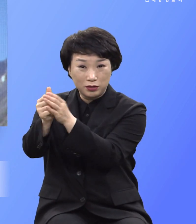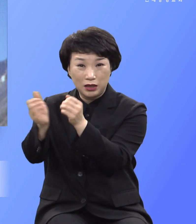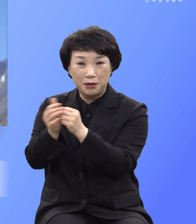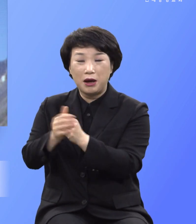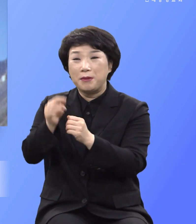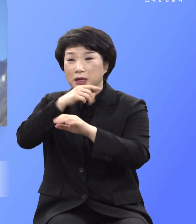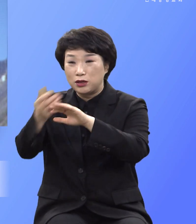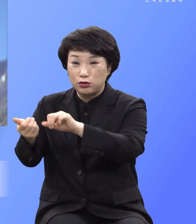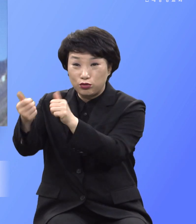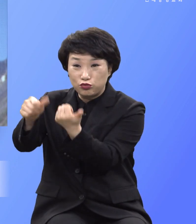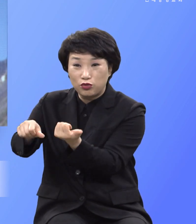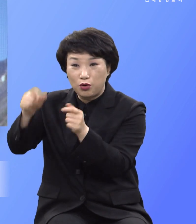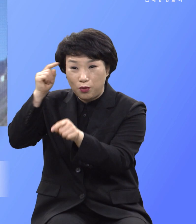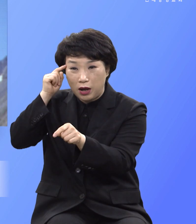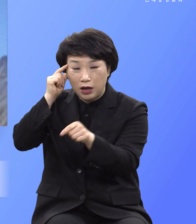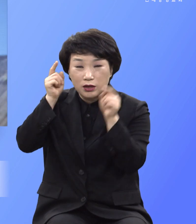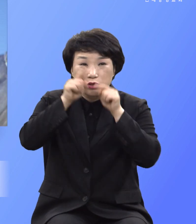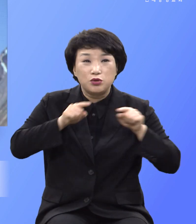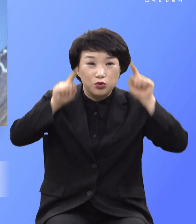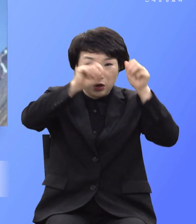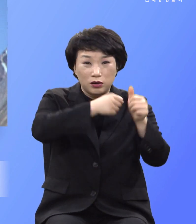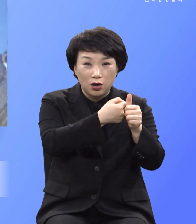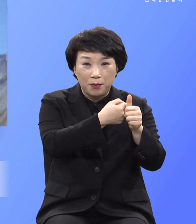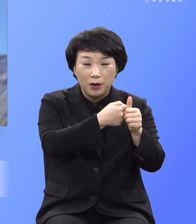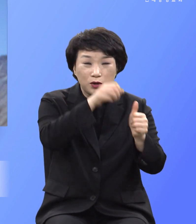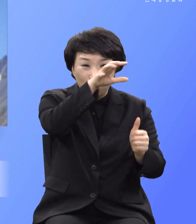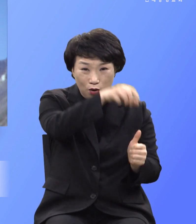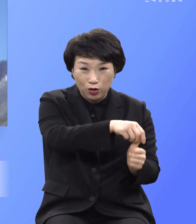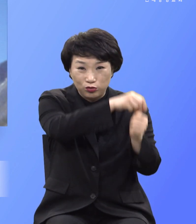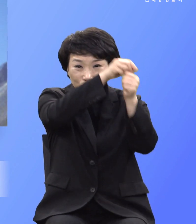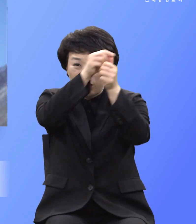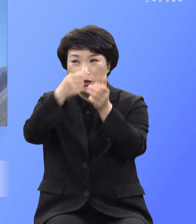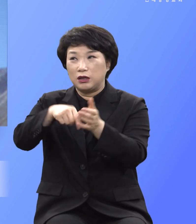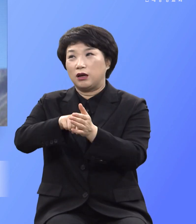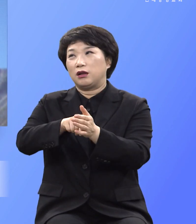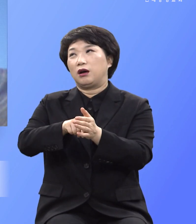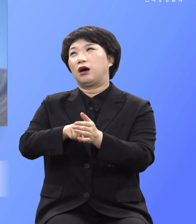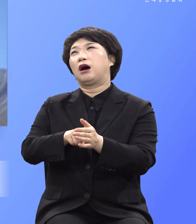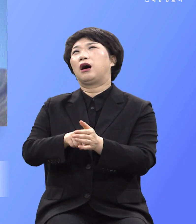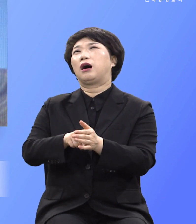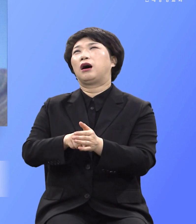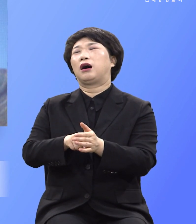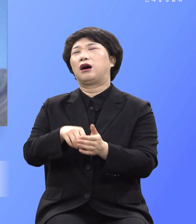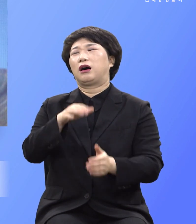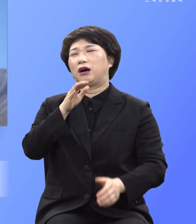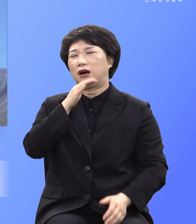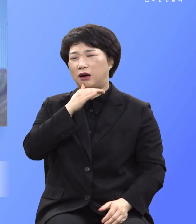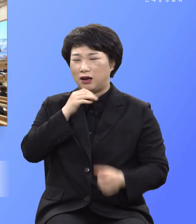흘려 죽으시면 지옥의 형벌에서 구원하시려고 그때서 깨달았다 이 말입니다